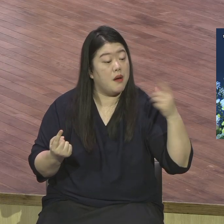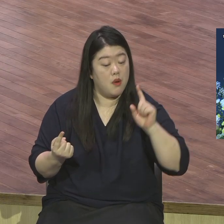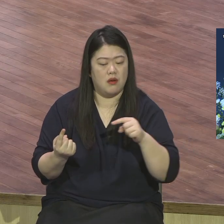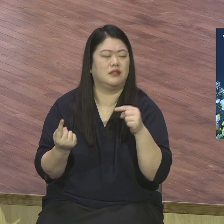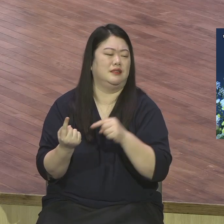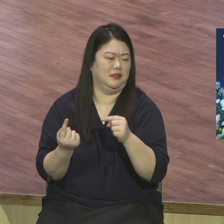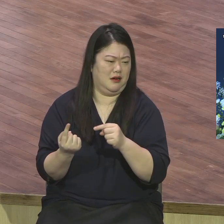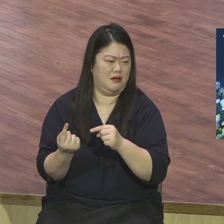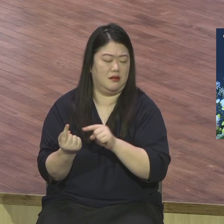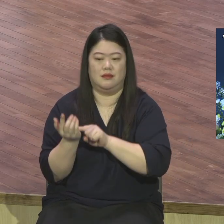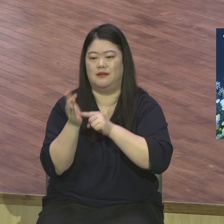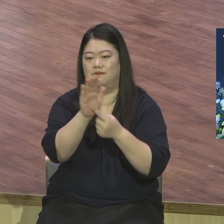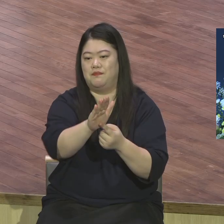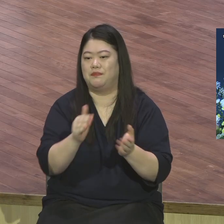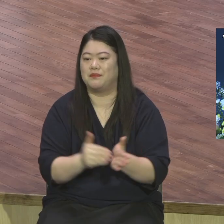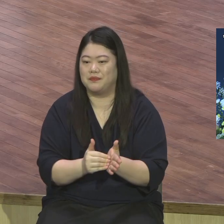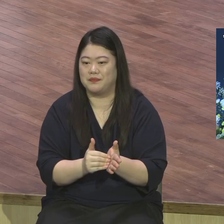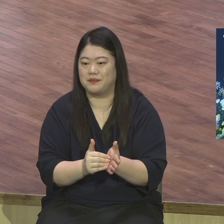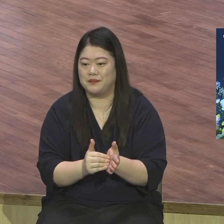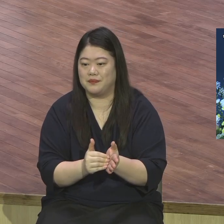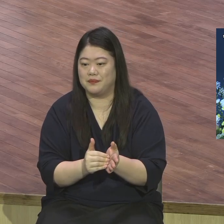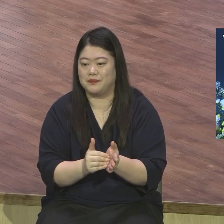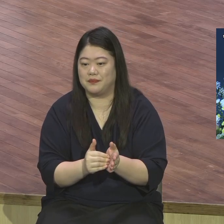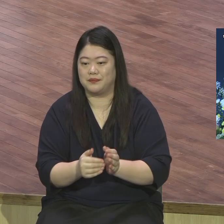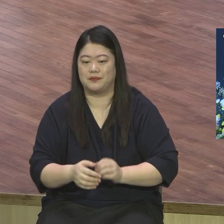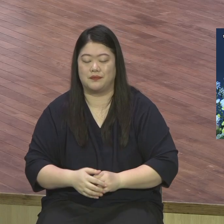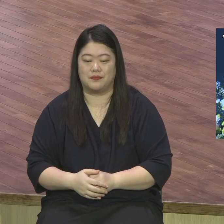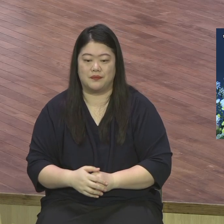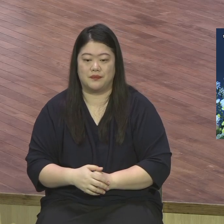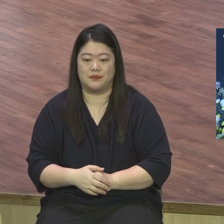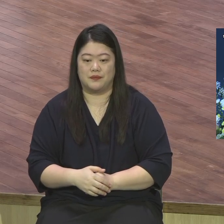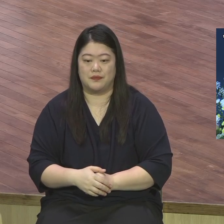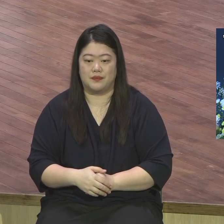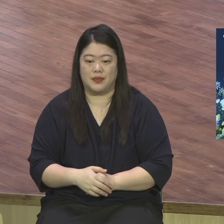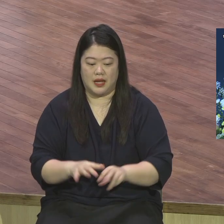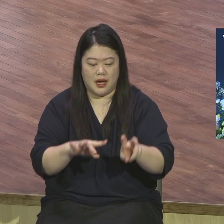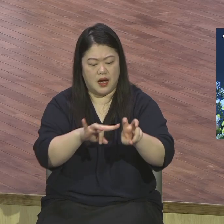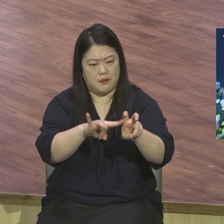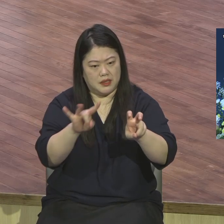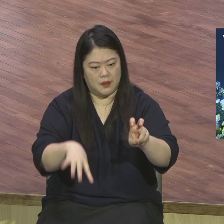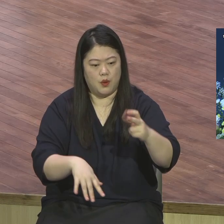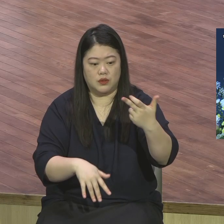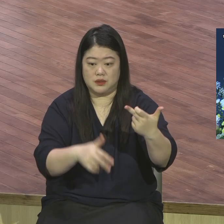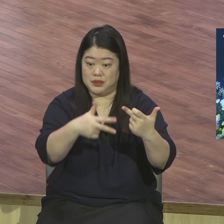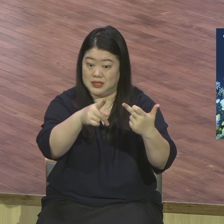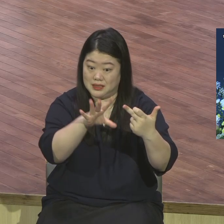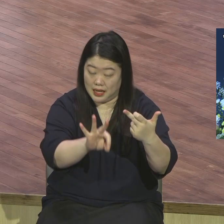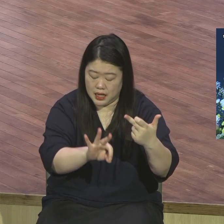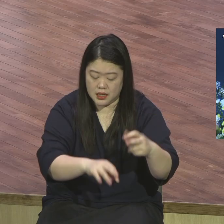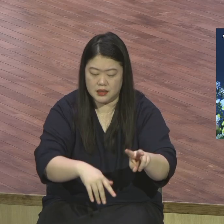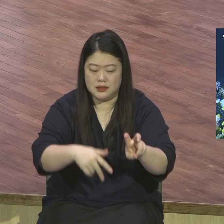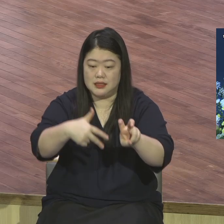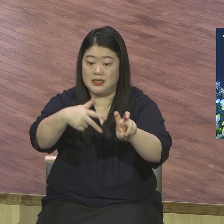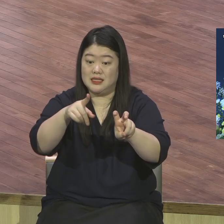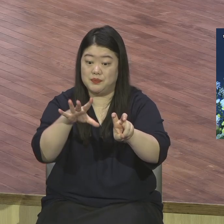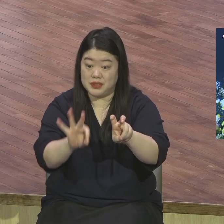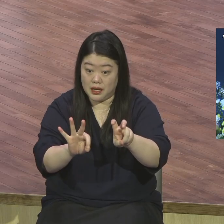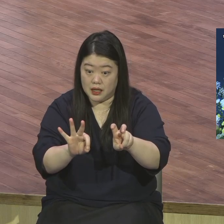예수님의 부활예고는 이후에도 마태복음 17장 23절 20장 19절에 반복해서 나옵니다 그리고